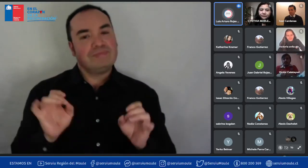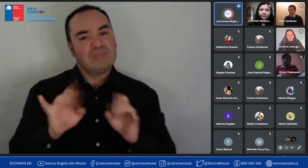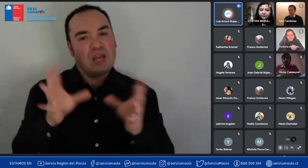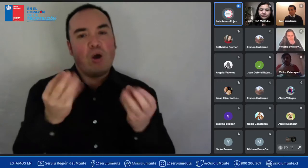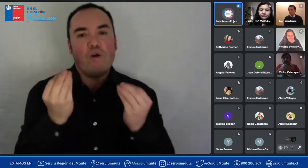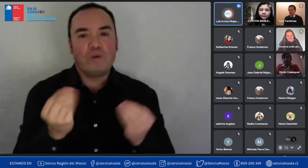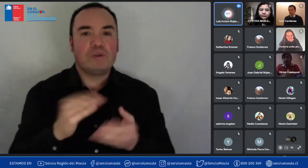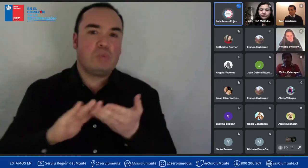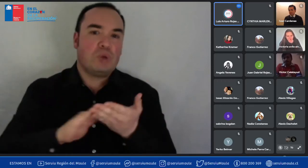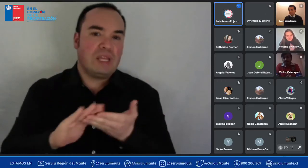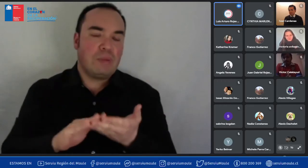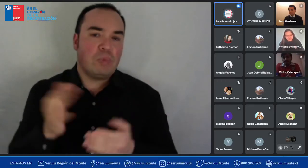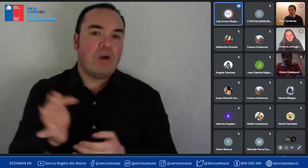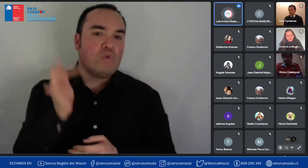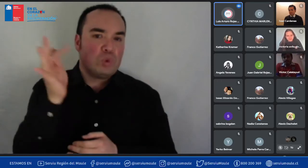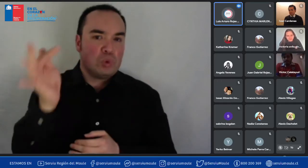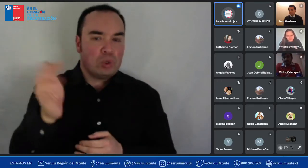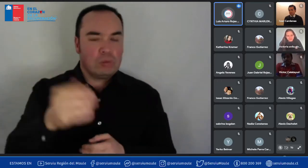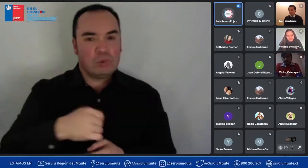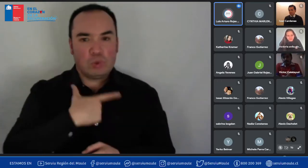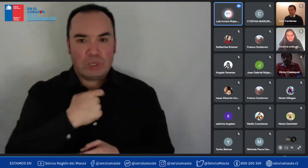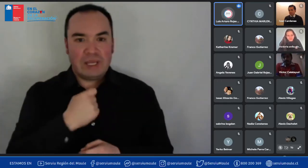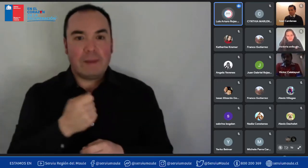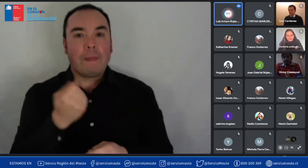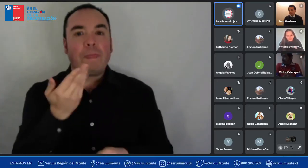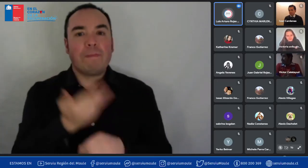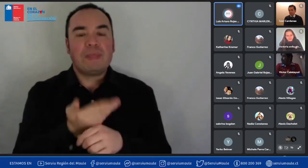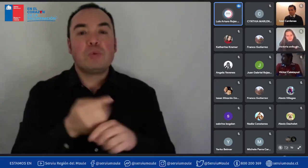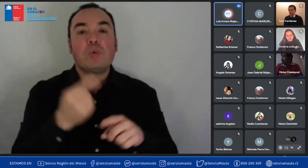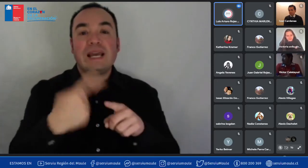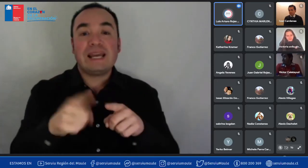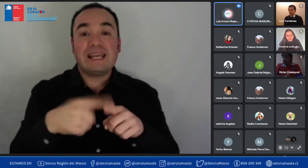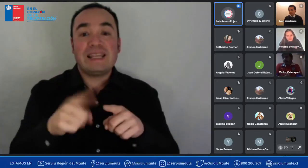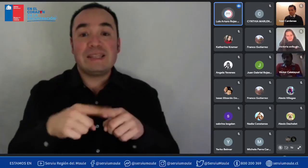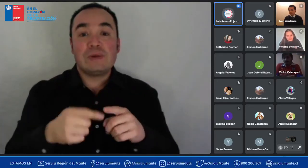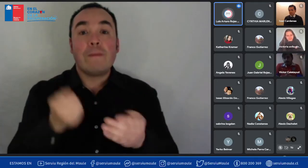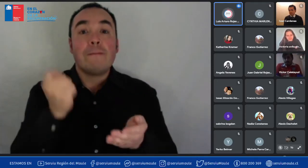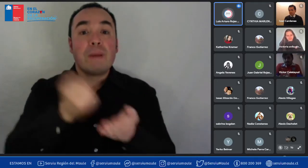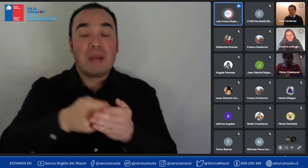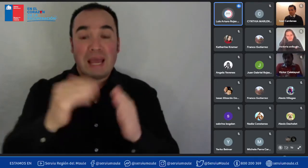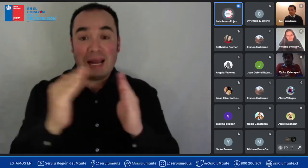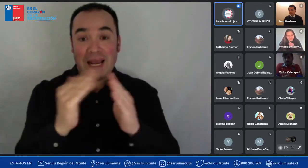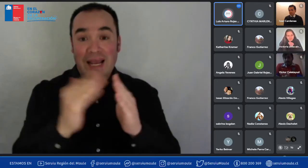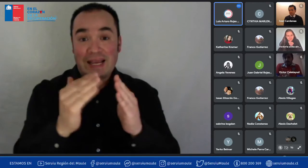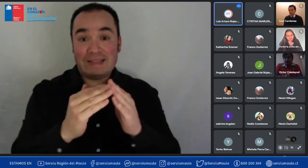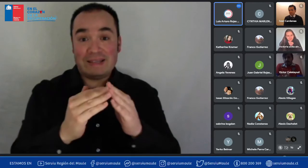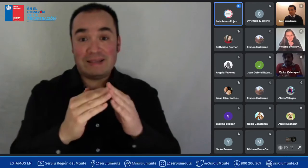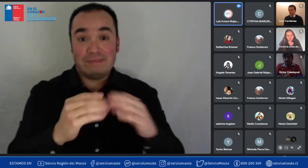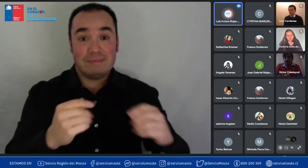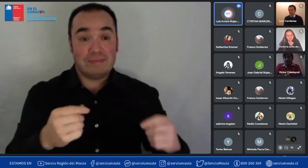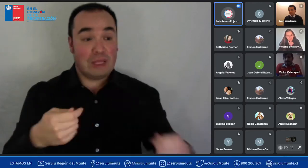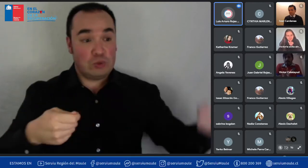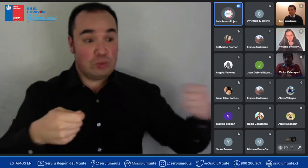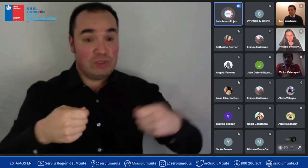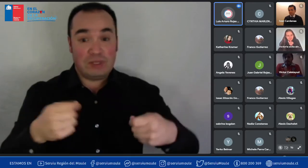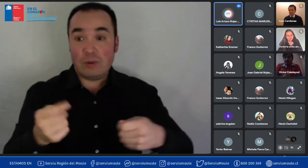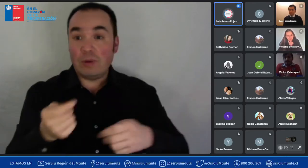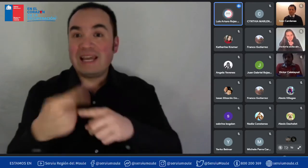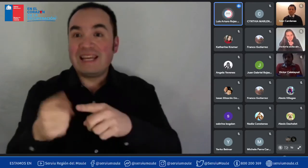hipotecario por ejemplo para financiar el total de la vivienda claro ahí quizá el banco le va a solicitar